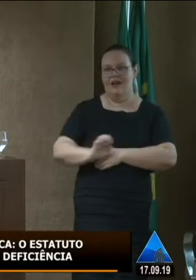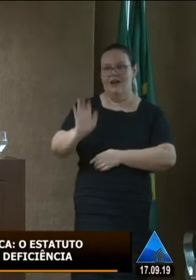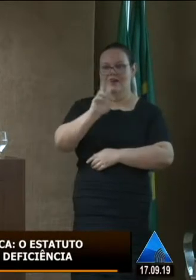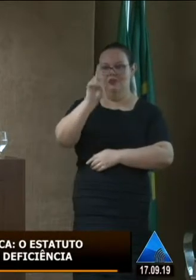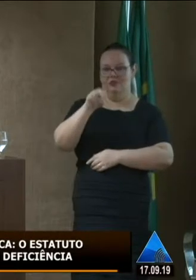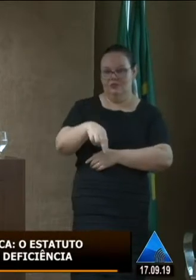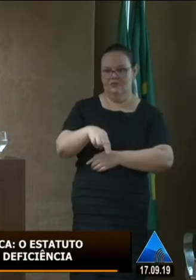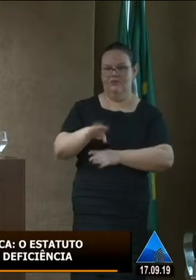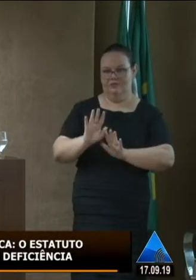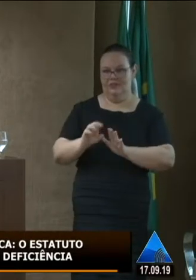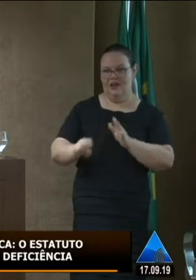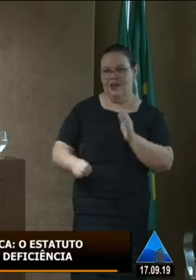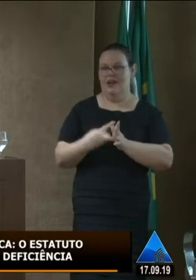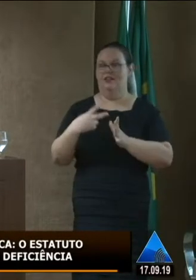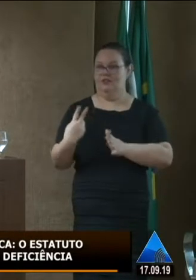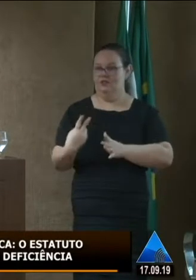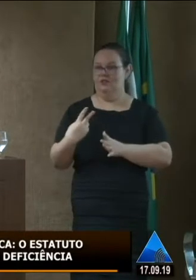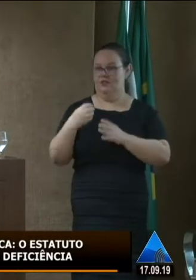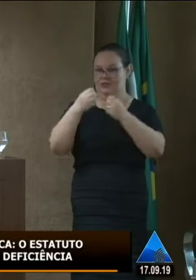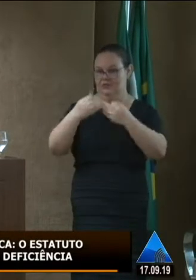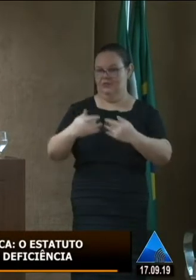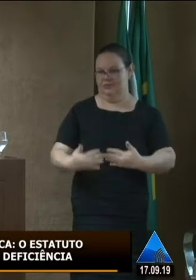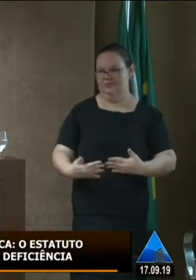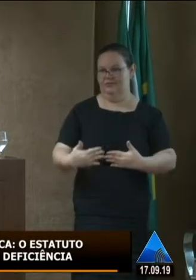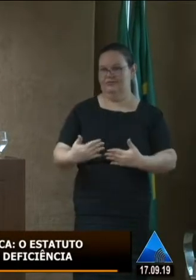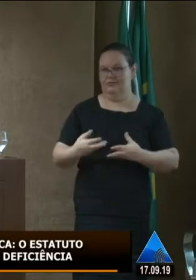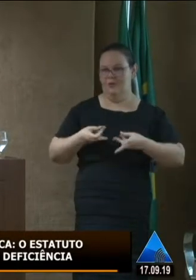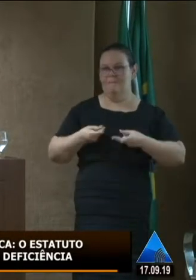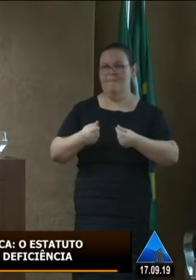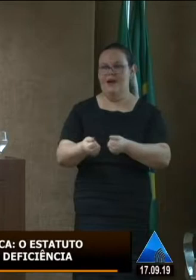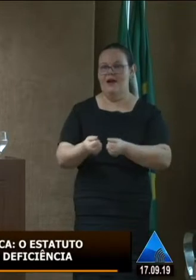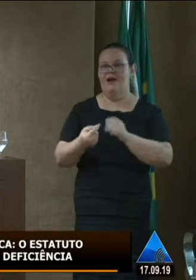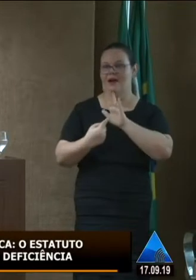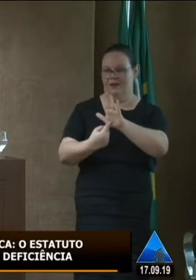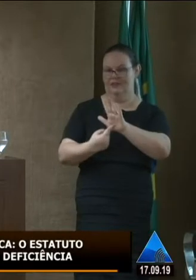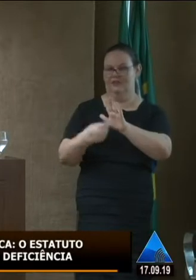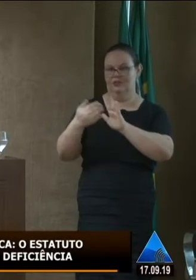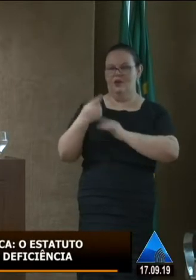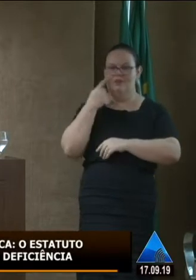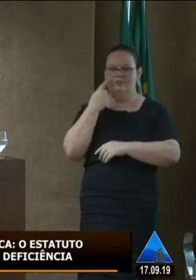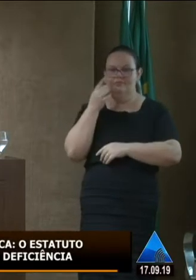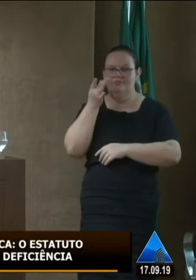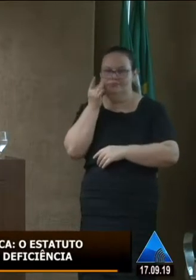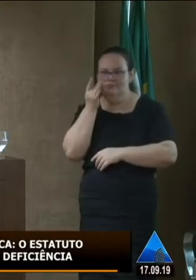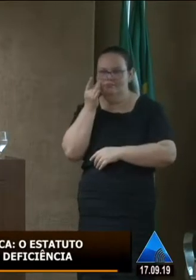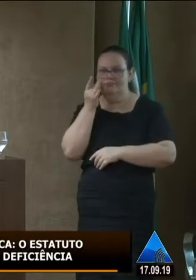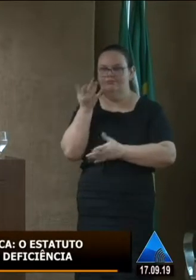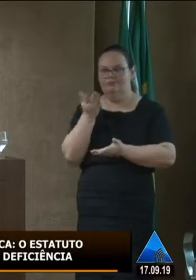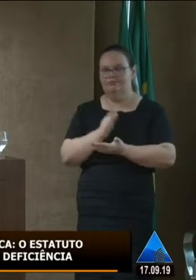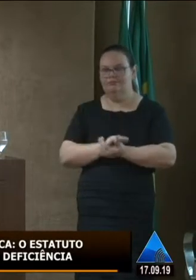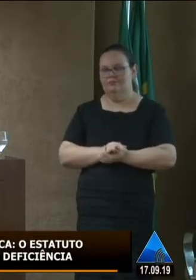Norte. A segunda dela, a segundo fato que talvez merecesse já o nosso olhar, inclusive o olhar do